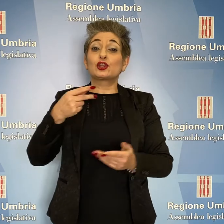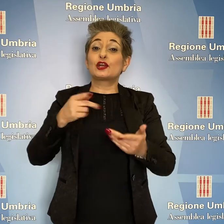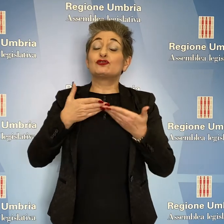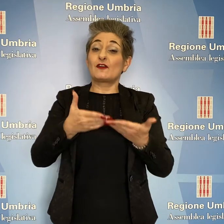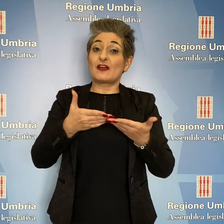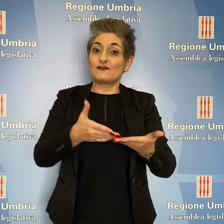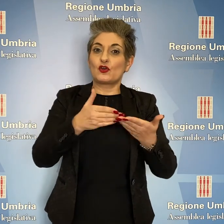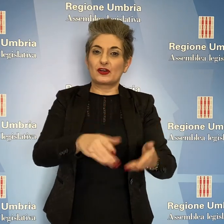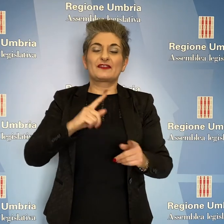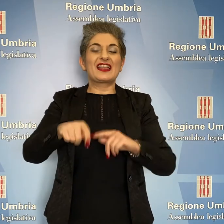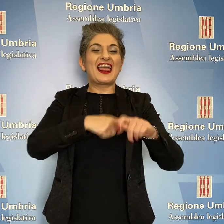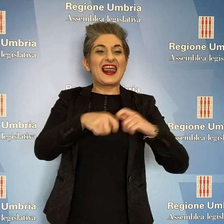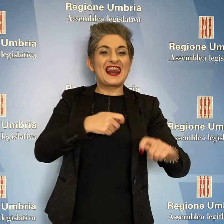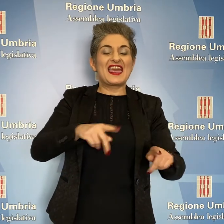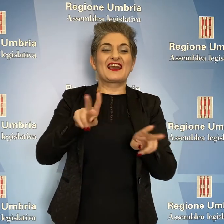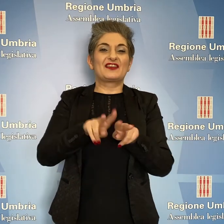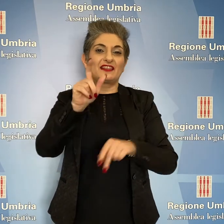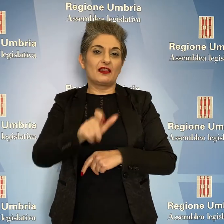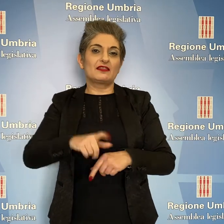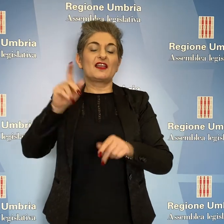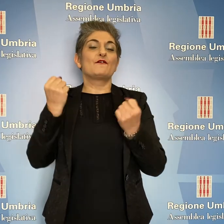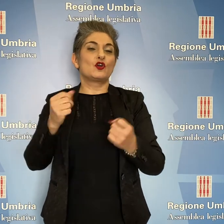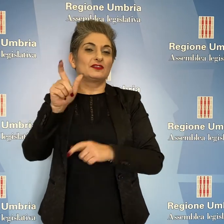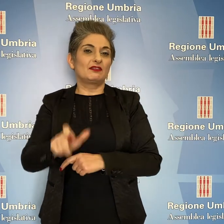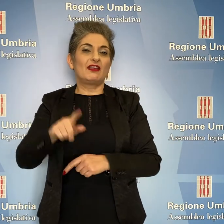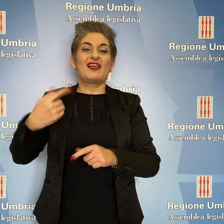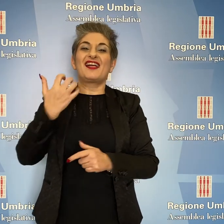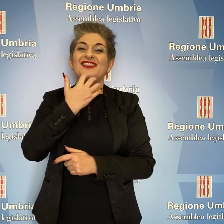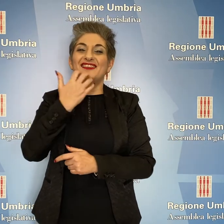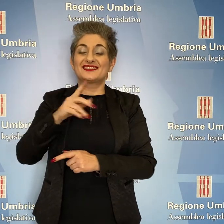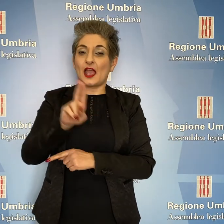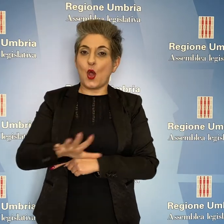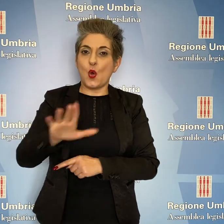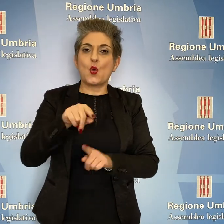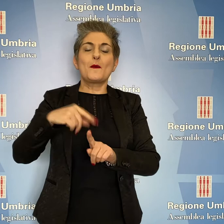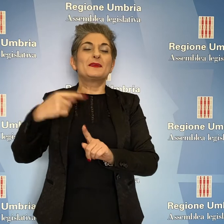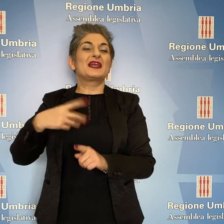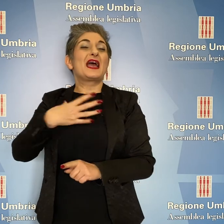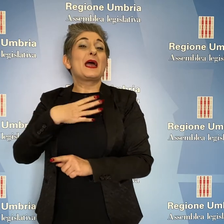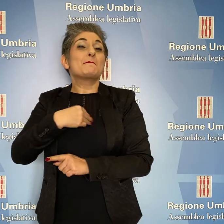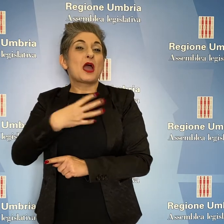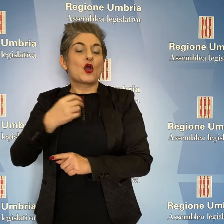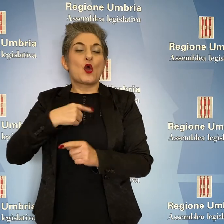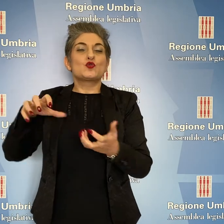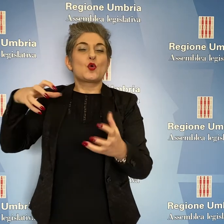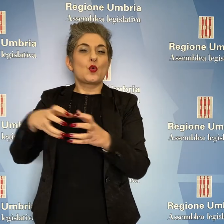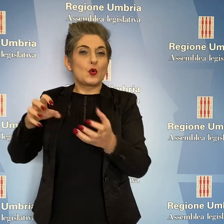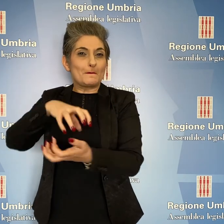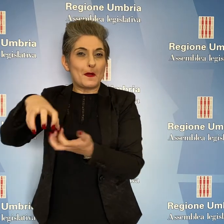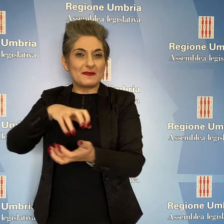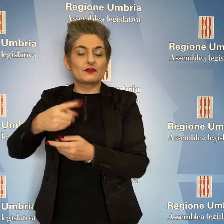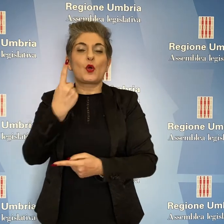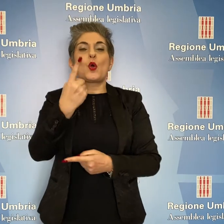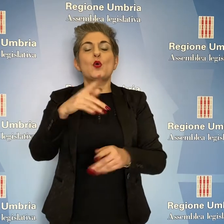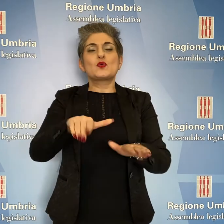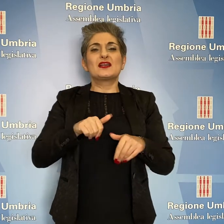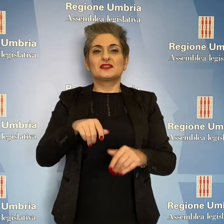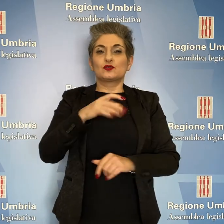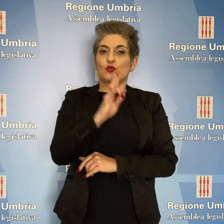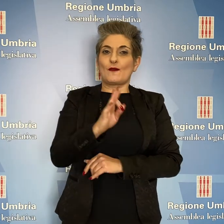voti favorevoli di Lega, Fratelli d'Italia, Forza Italia, Tesei per l'Umbria e Bianconi, gruppo misto, e un astenuto fora del patto